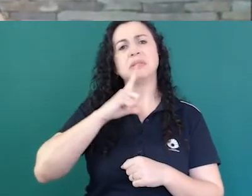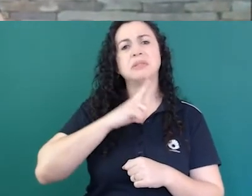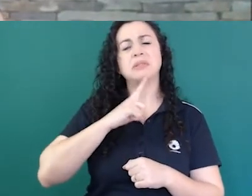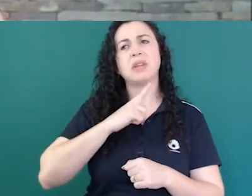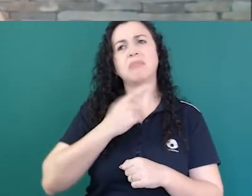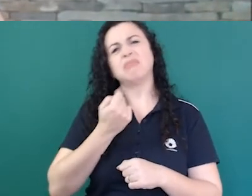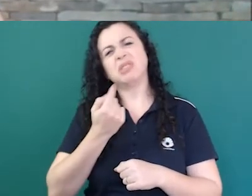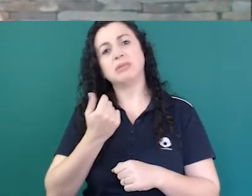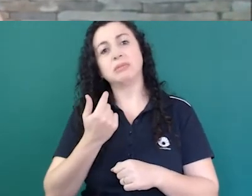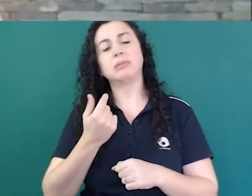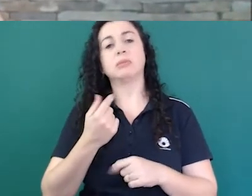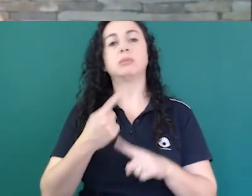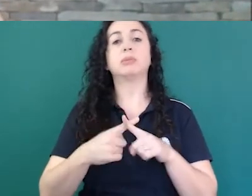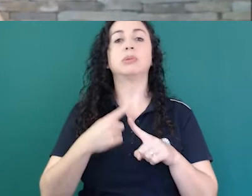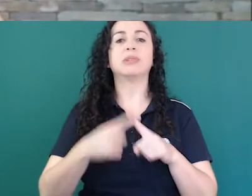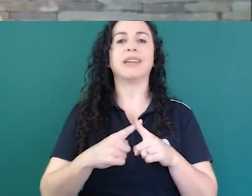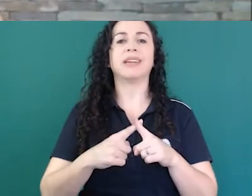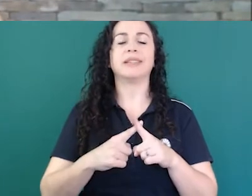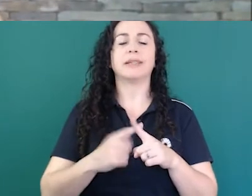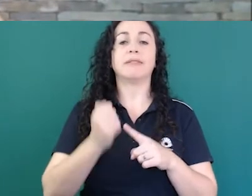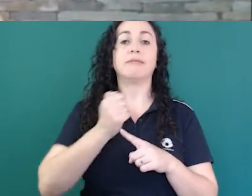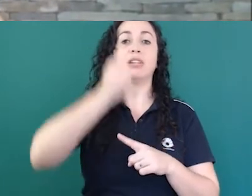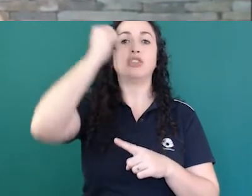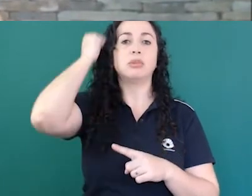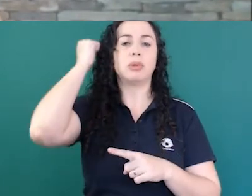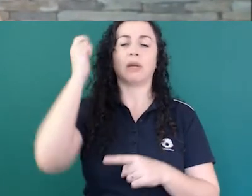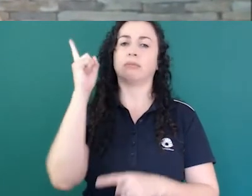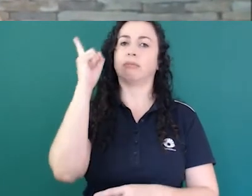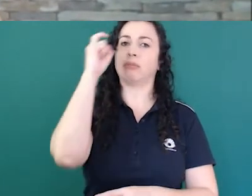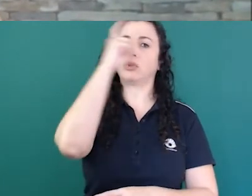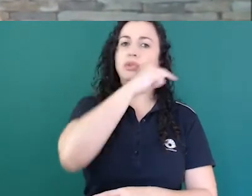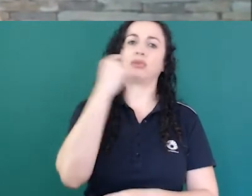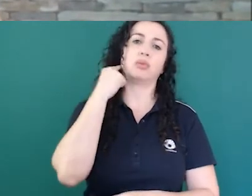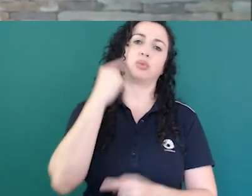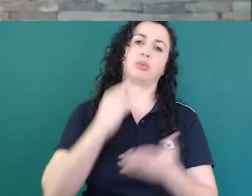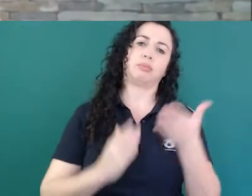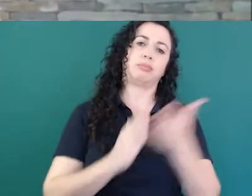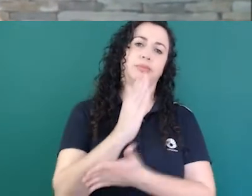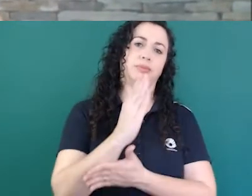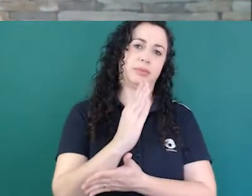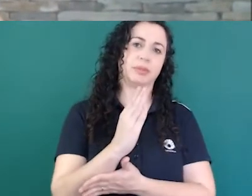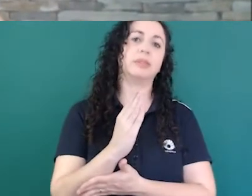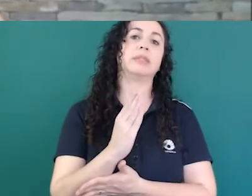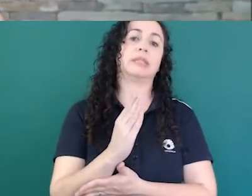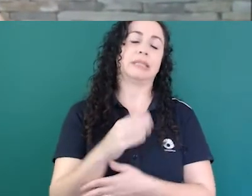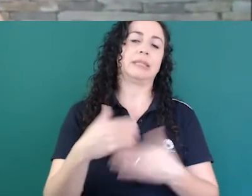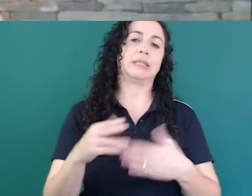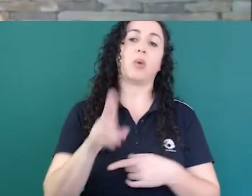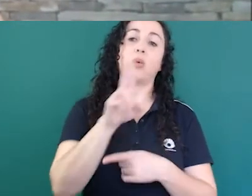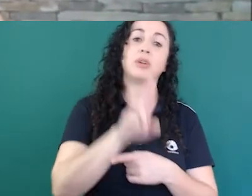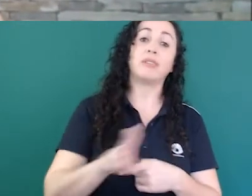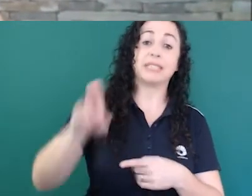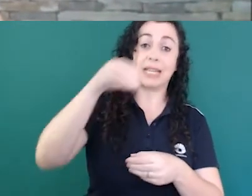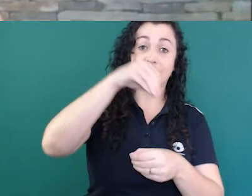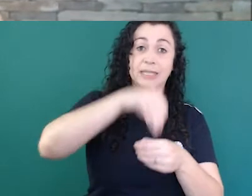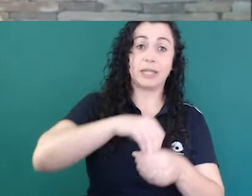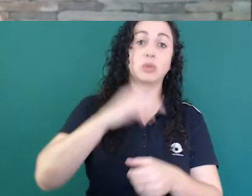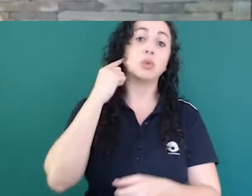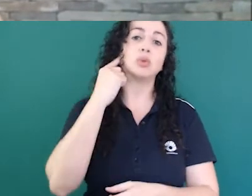temos poucos surdos nas universidades de uma maneira geral mas na pós-graduação isso já